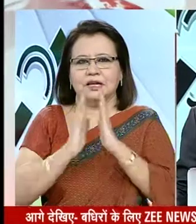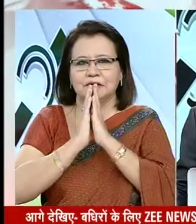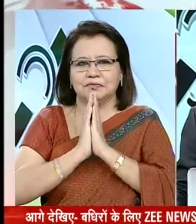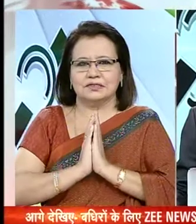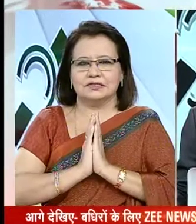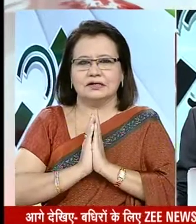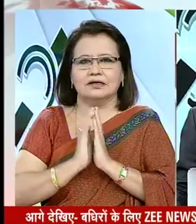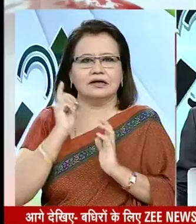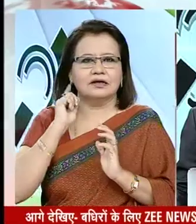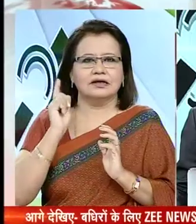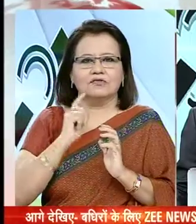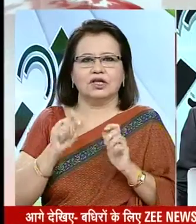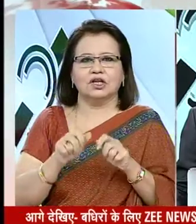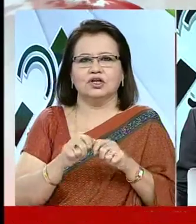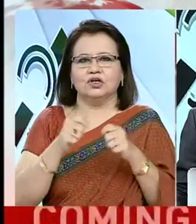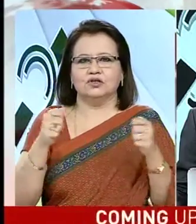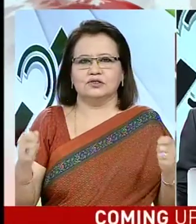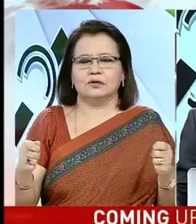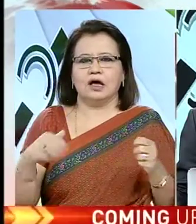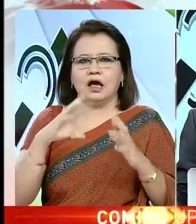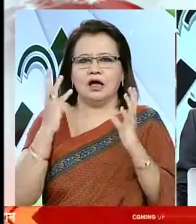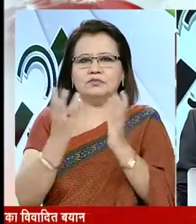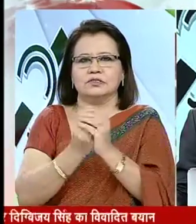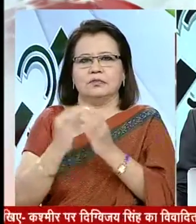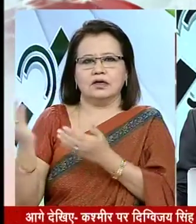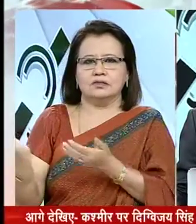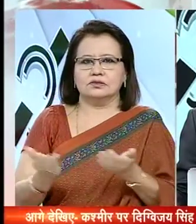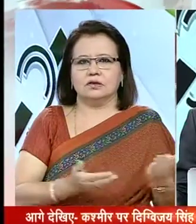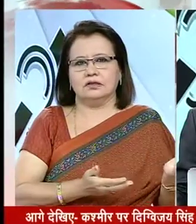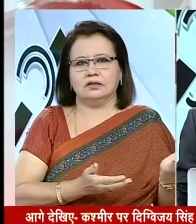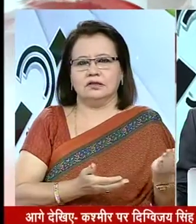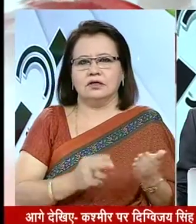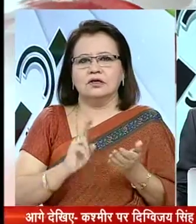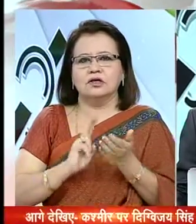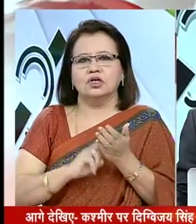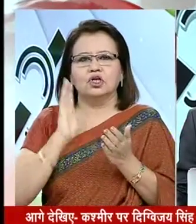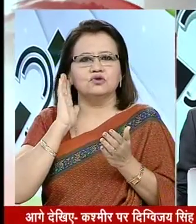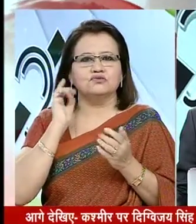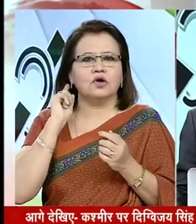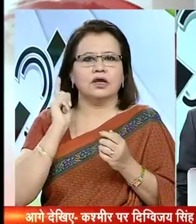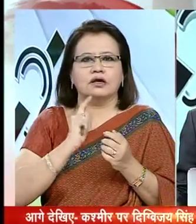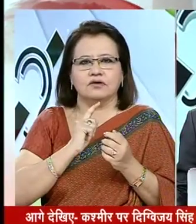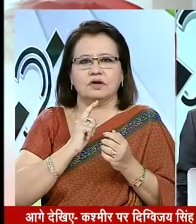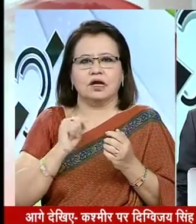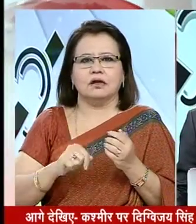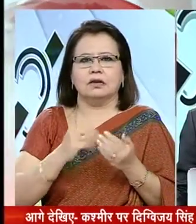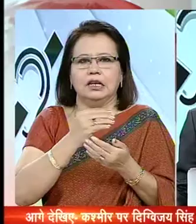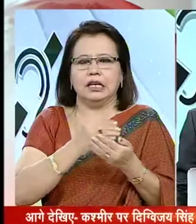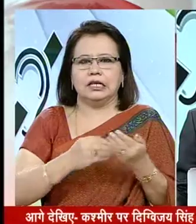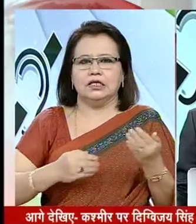नमस्कार बधीरों के लिए खबरों में विशेश पॉलिचन में आपका स्वागत है News for Rearing Impaired में आप अब तक की